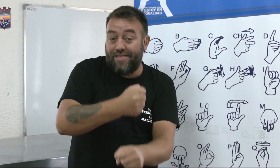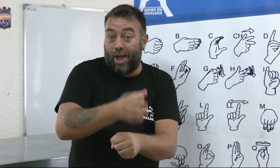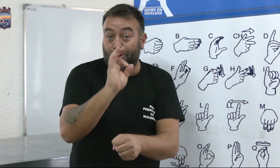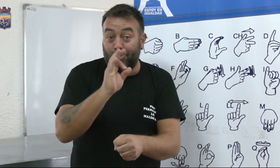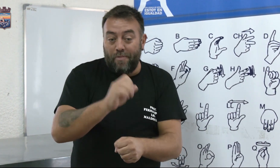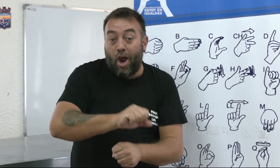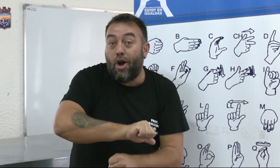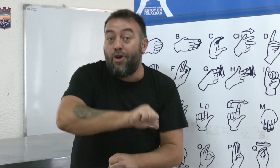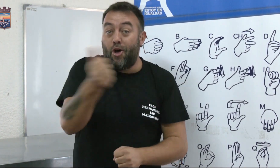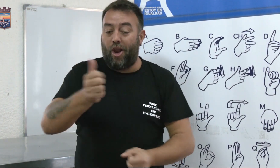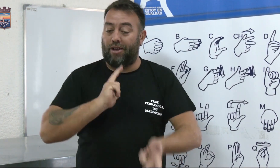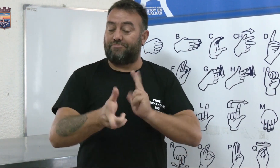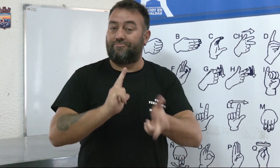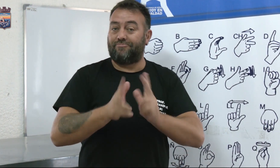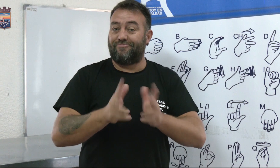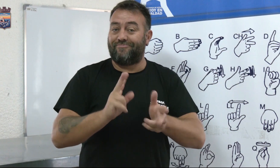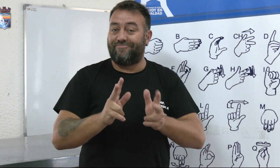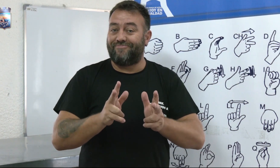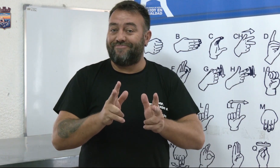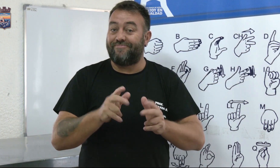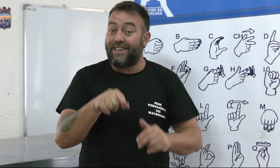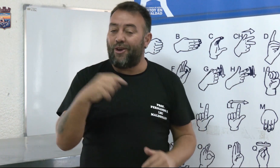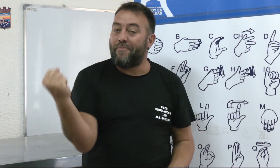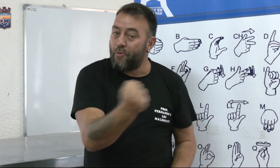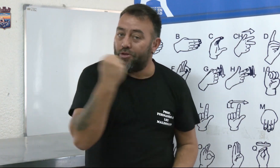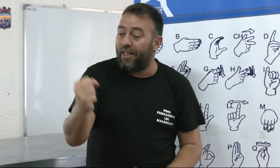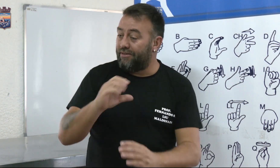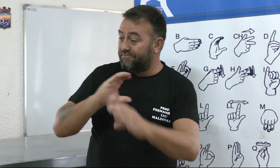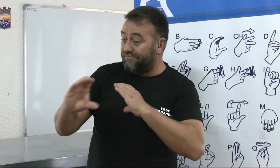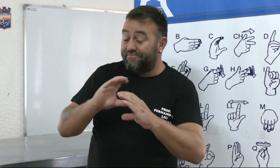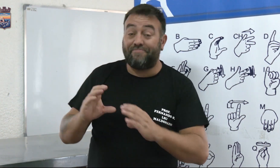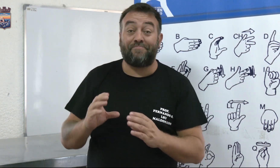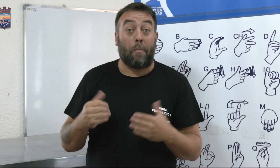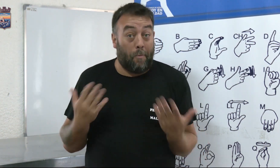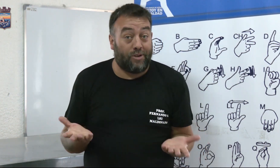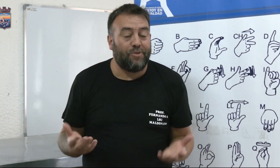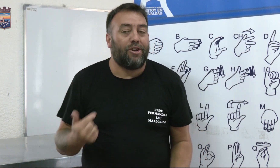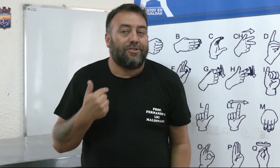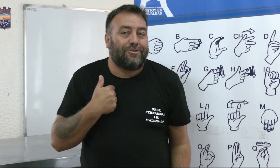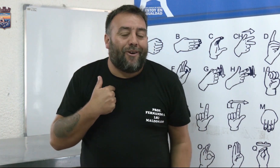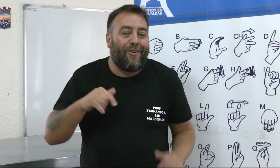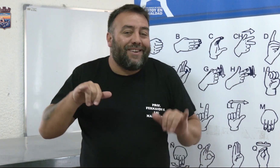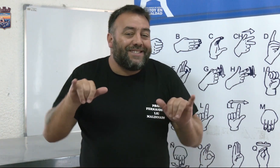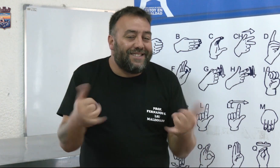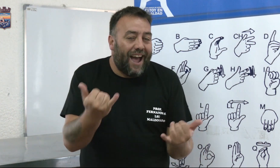a aprender hasta octubre y pueden lograr una comunicación a través de la lengua de señas.